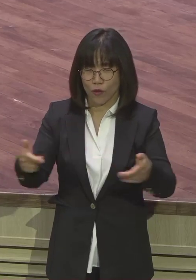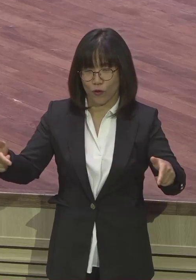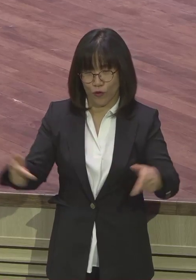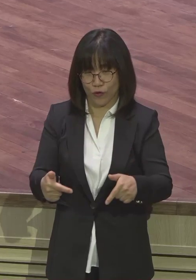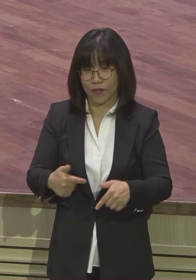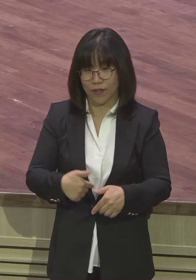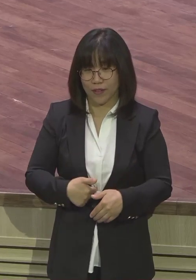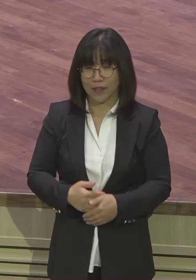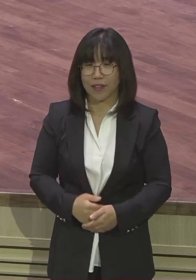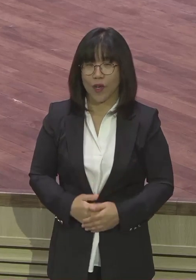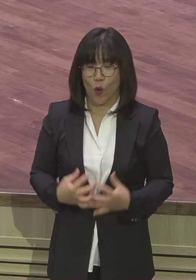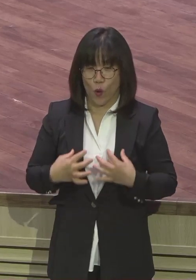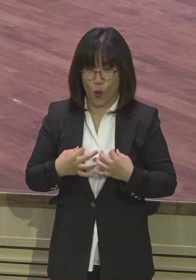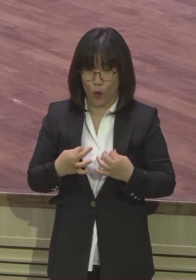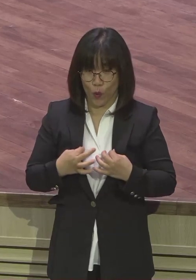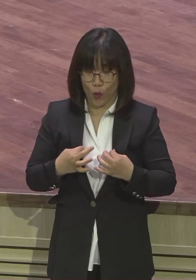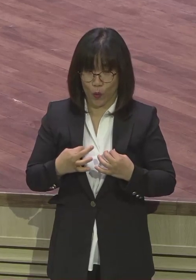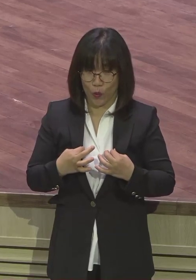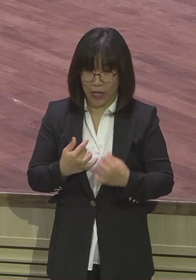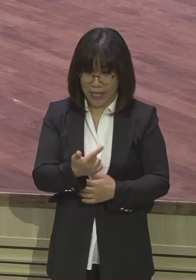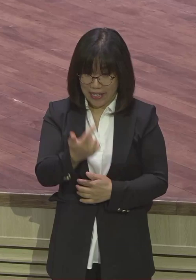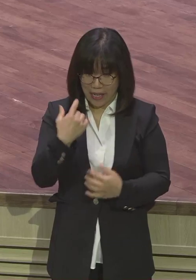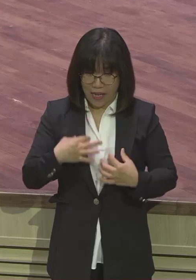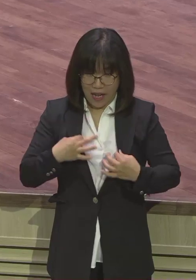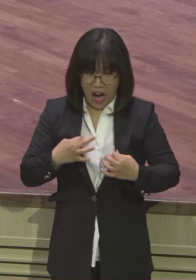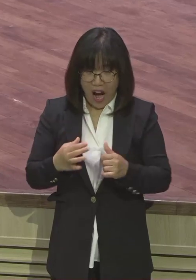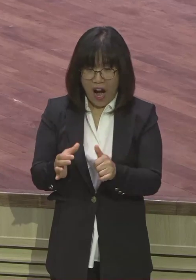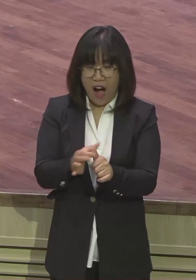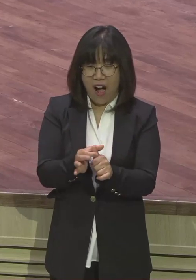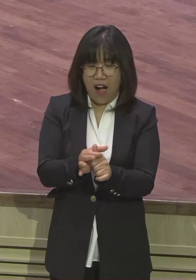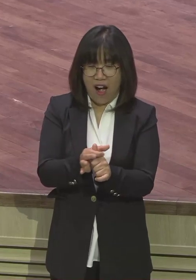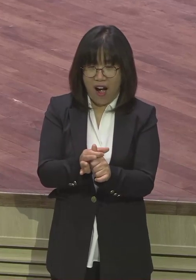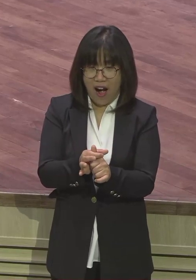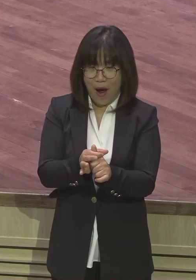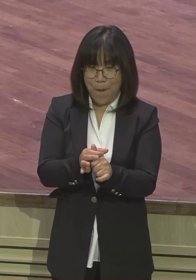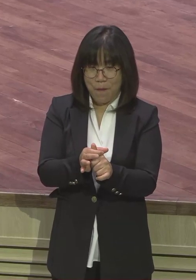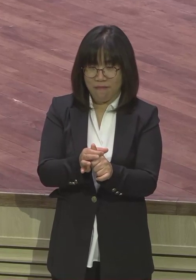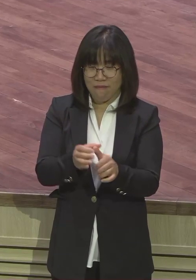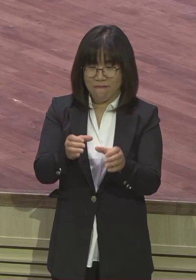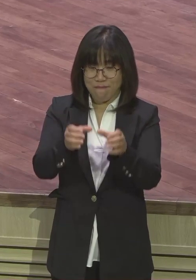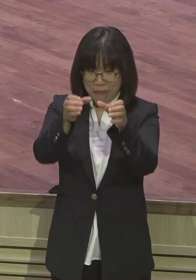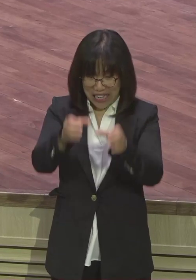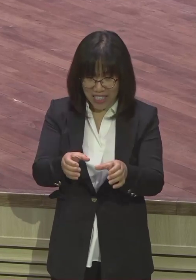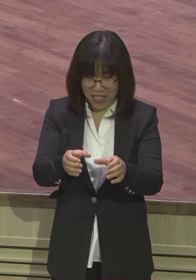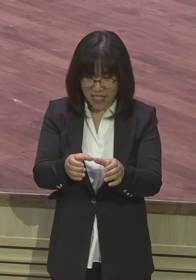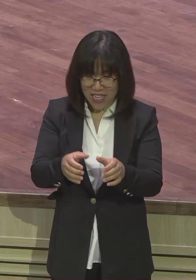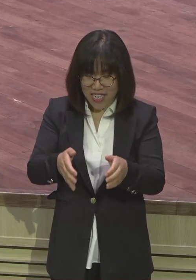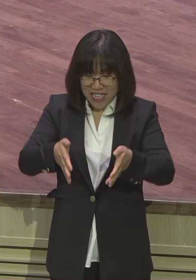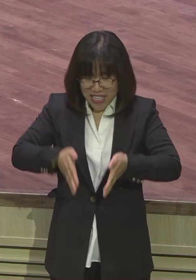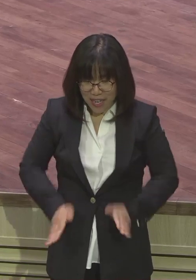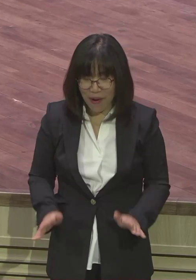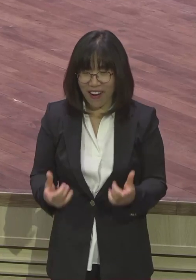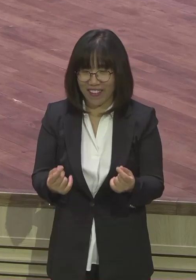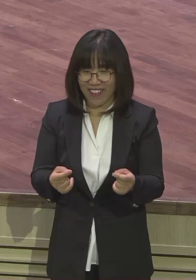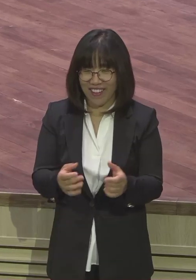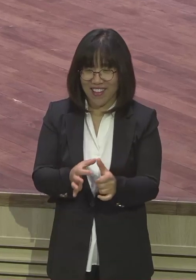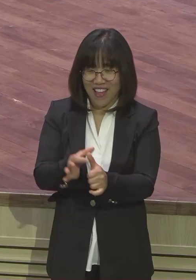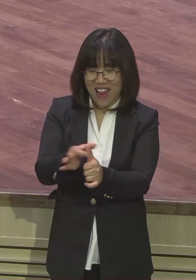옷만 옷이 막 옛날 거 이래 옷이 바지가 치마야 치마 어떻게 아니 5, 6kg 줄는데 이렇게